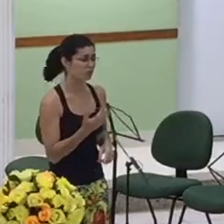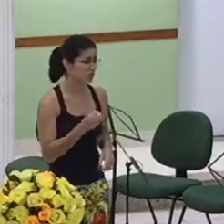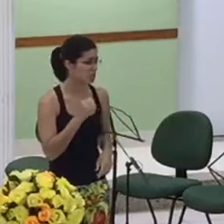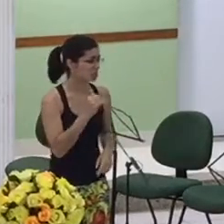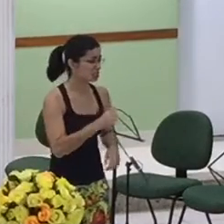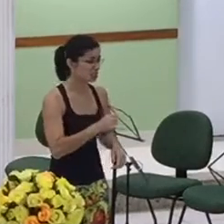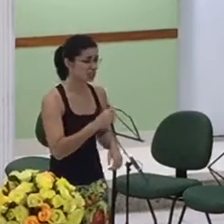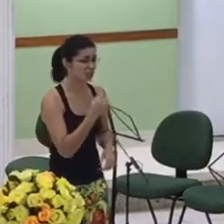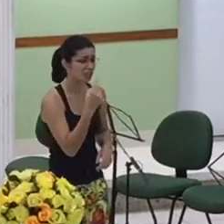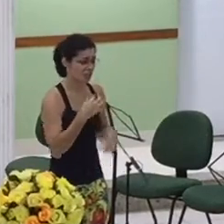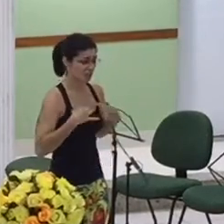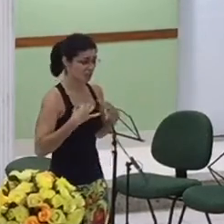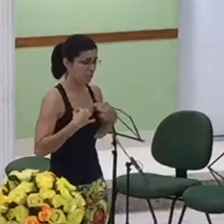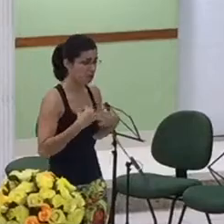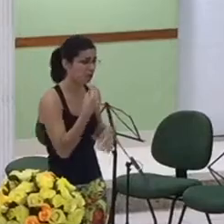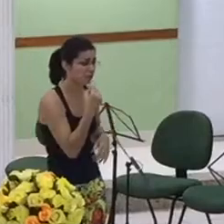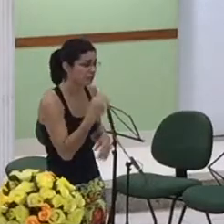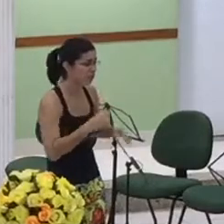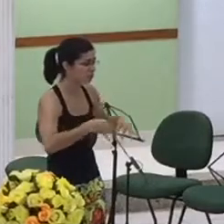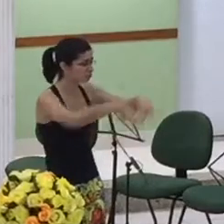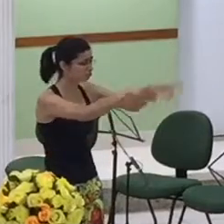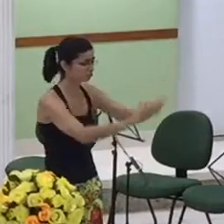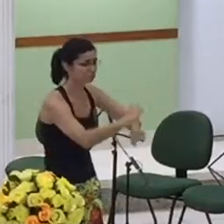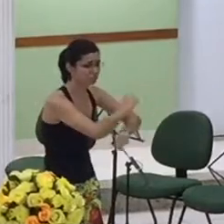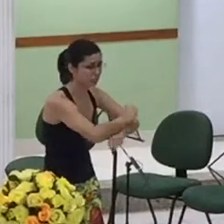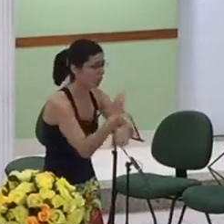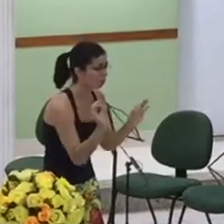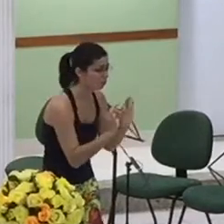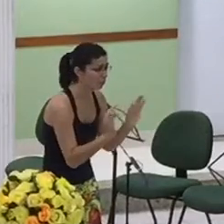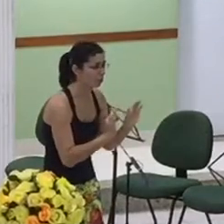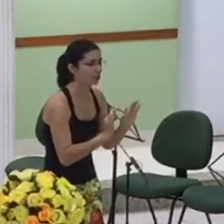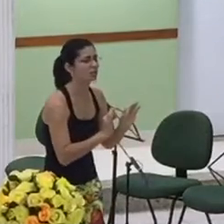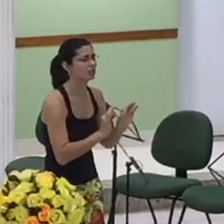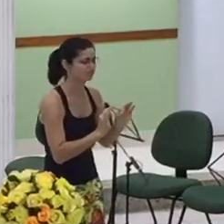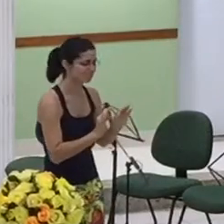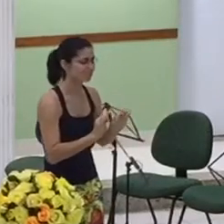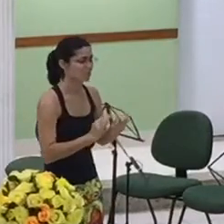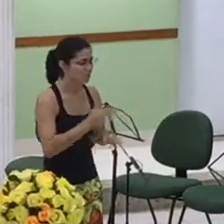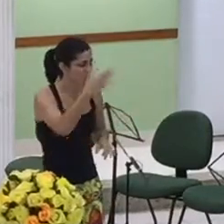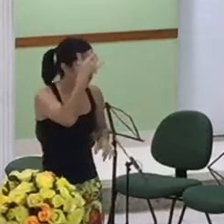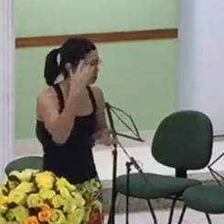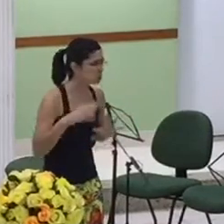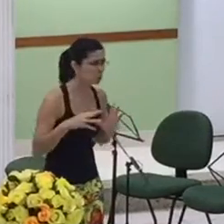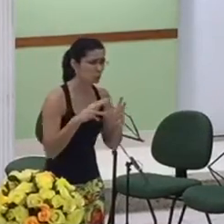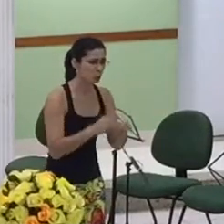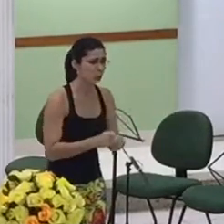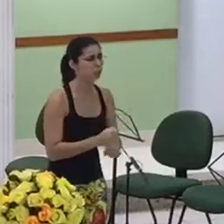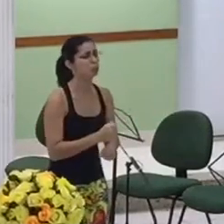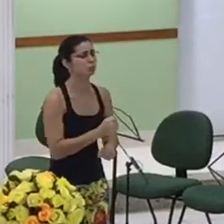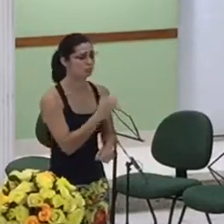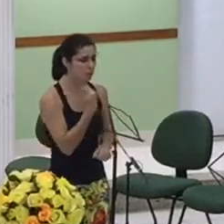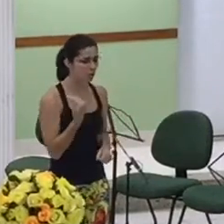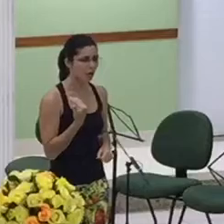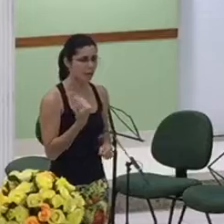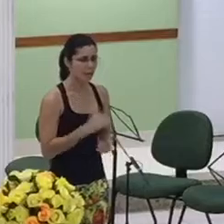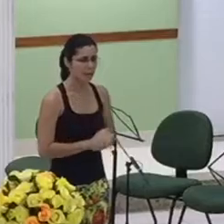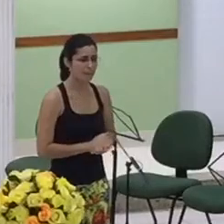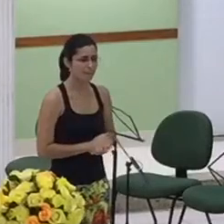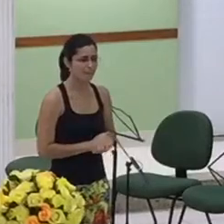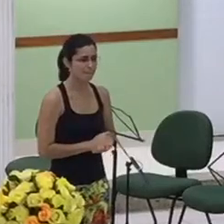você será responsável nós seremos inocentes mas o sangue de qualquer que estiver na sua casa cair sobre a nossa cabeça